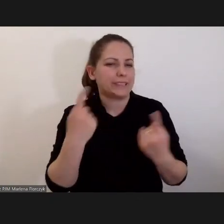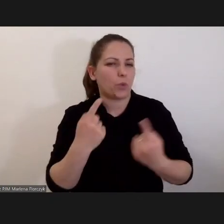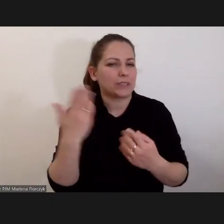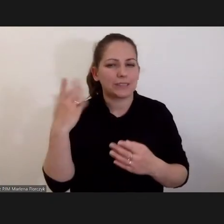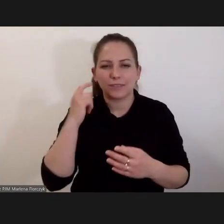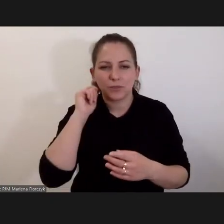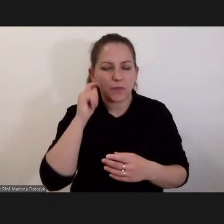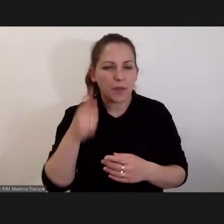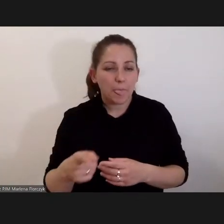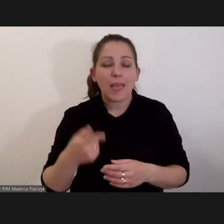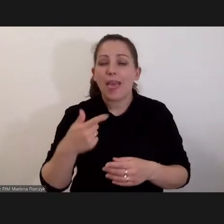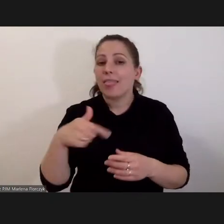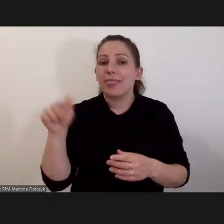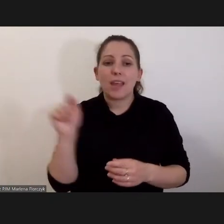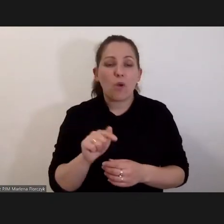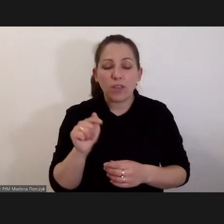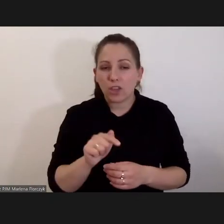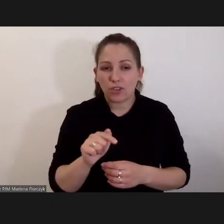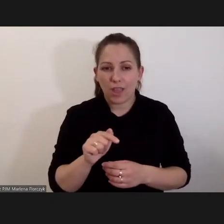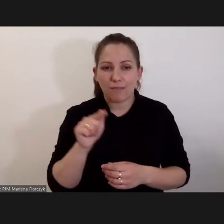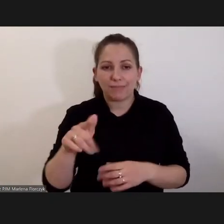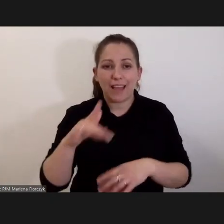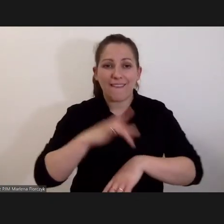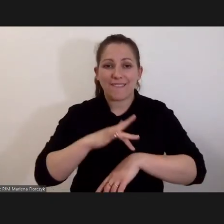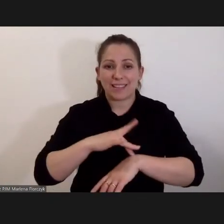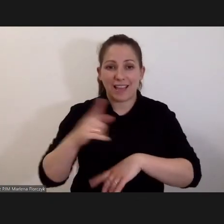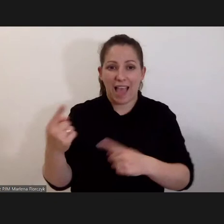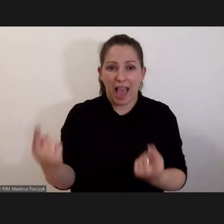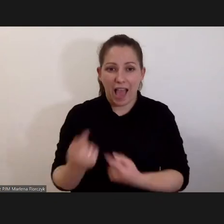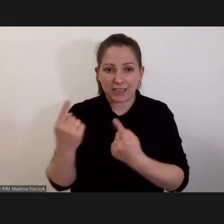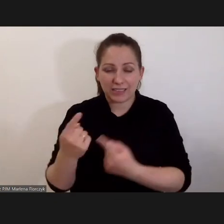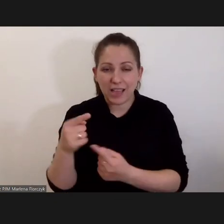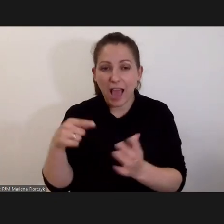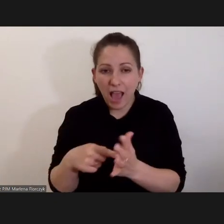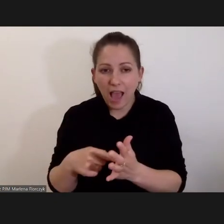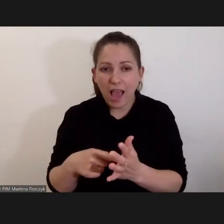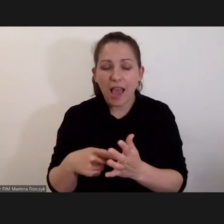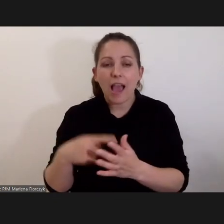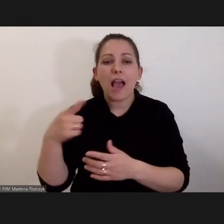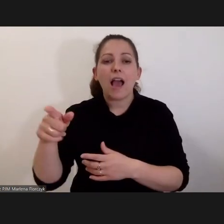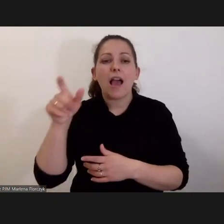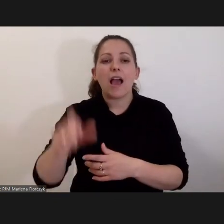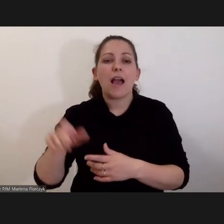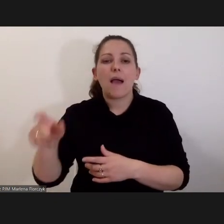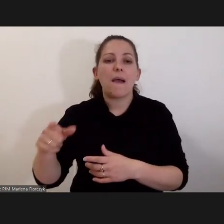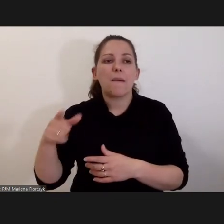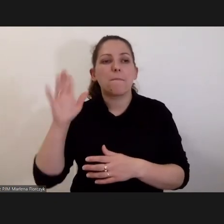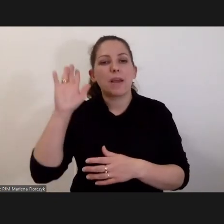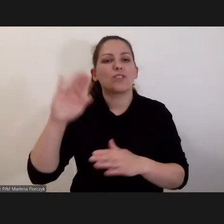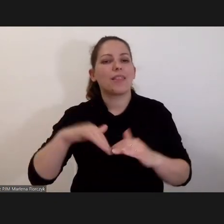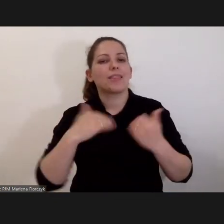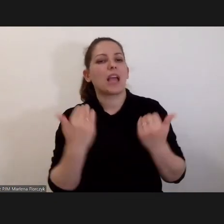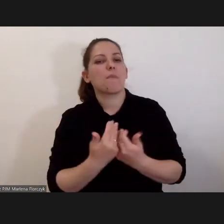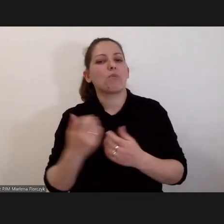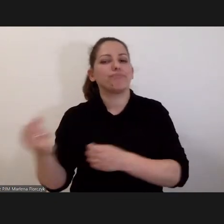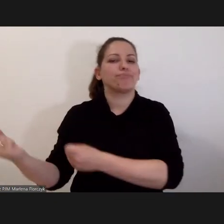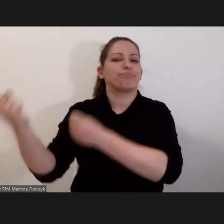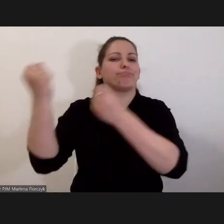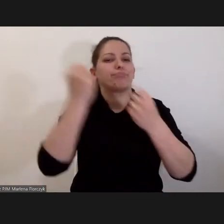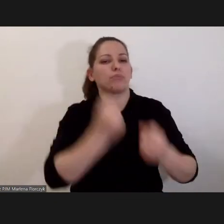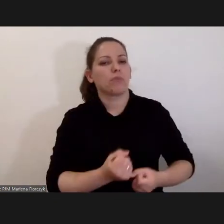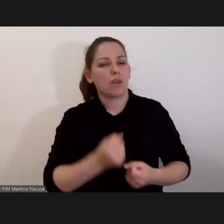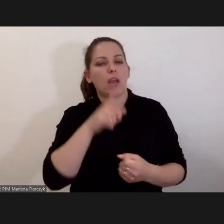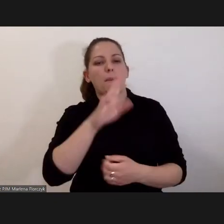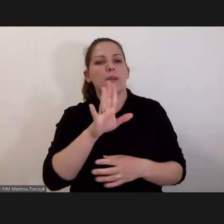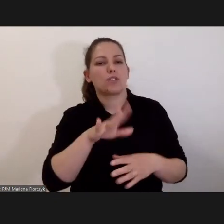to niekoniecznie rezultatem tej akcji musi być to, że sprawcy tych zbrodni staną przed Trybunałem, zostaną przywiedzieni do Hagi i